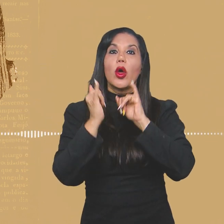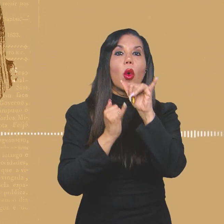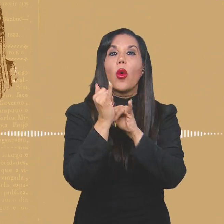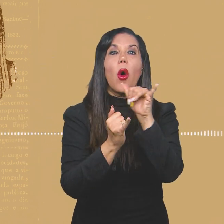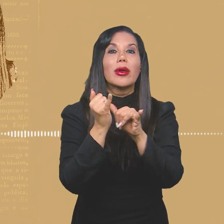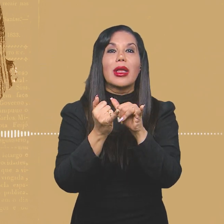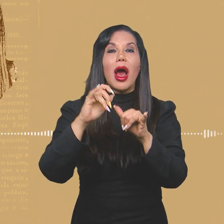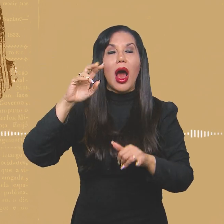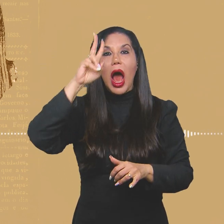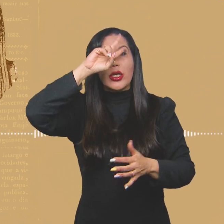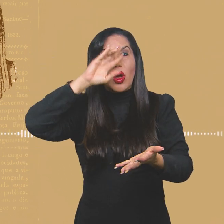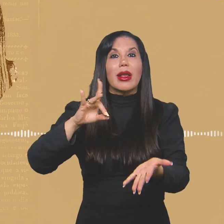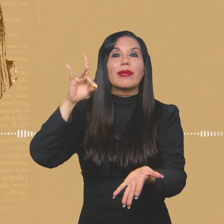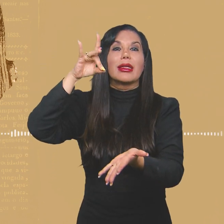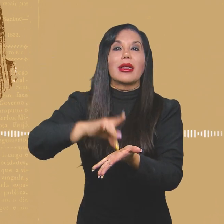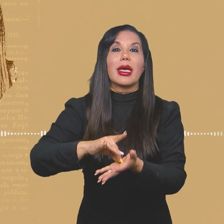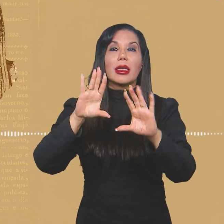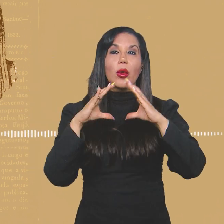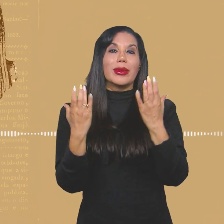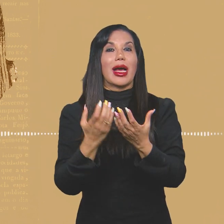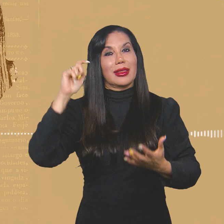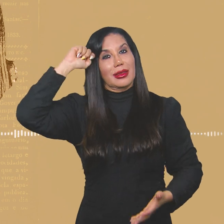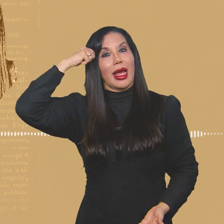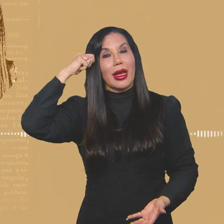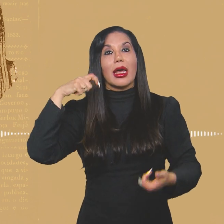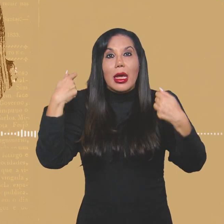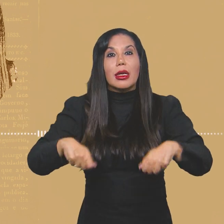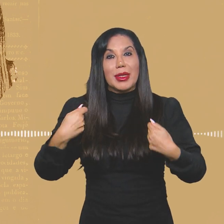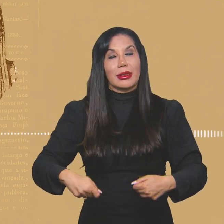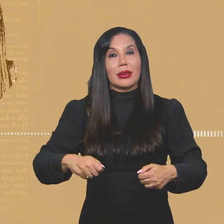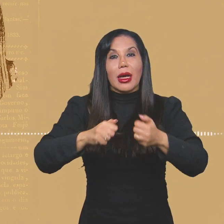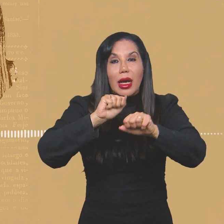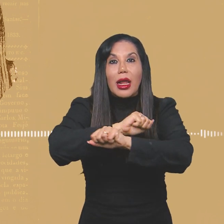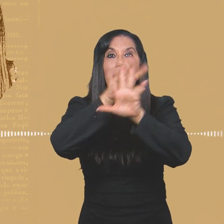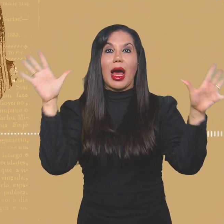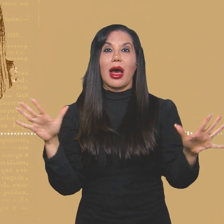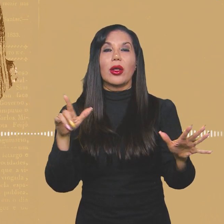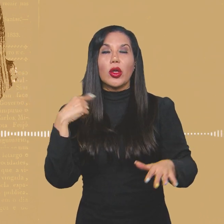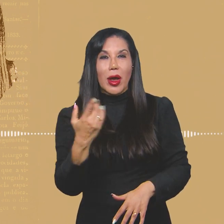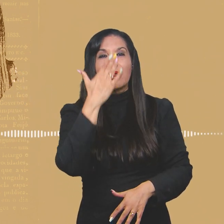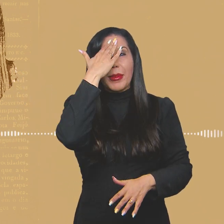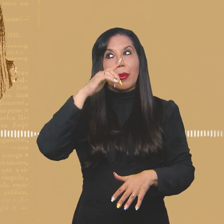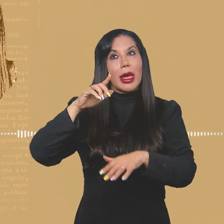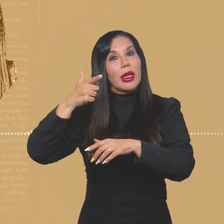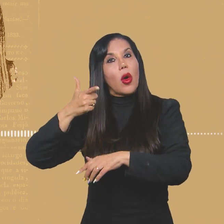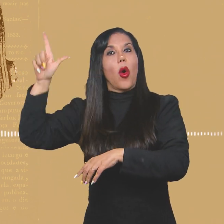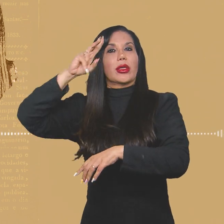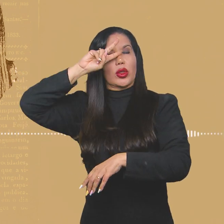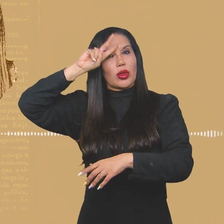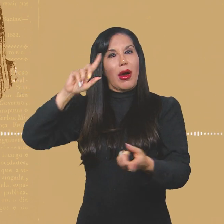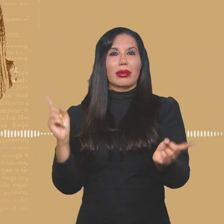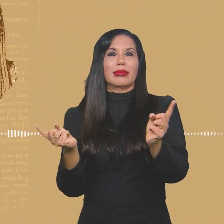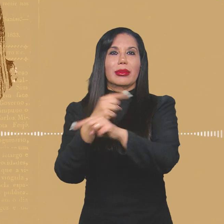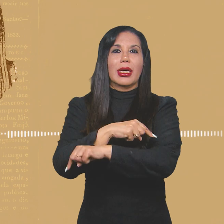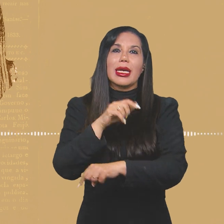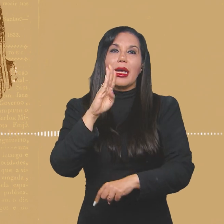retrata os fatos da comunidade negra como deveria ser. A gente sabe disso, né? Vide o